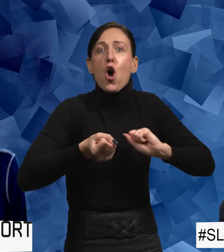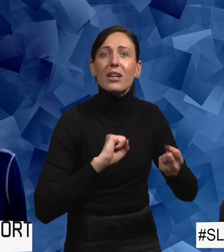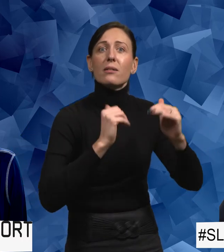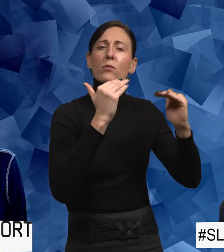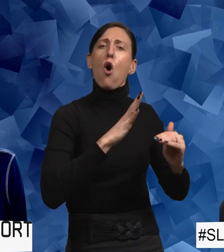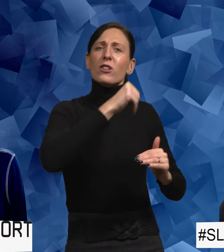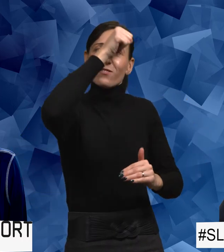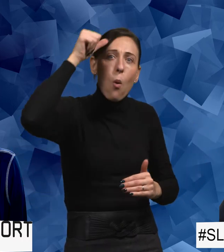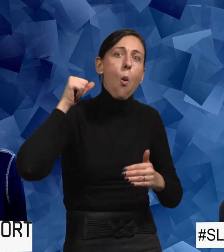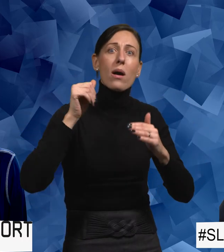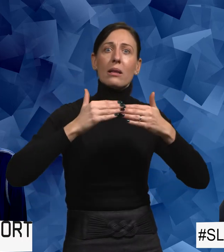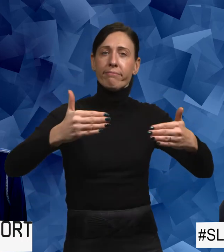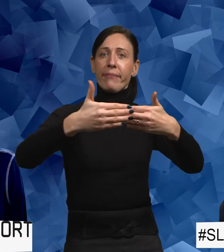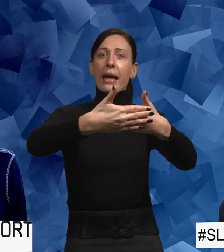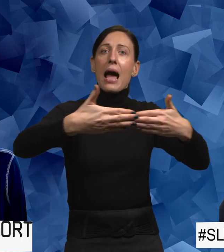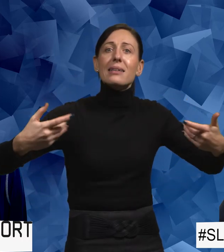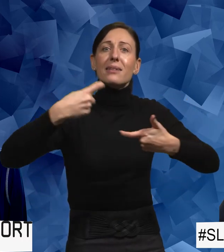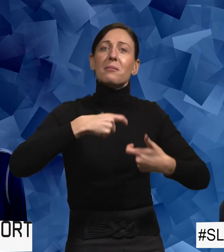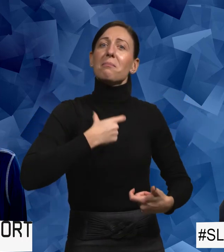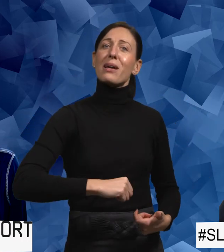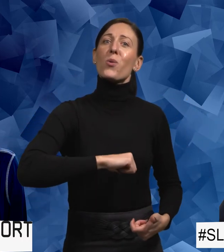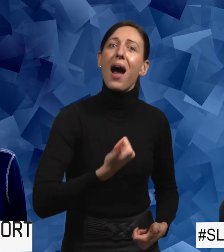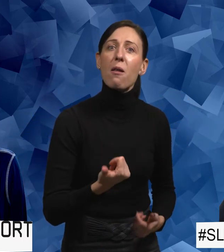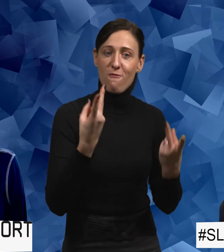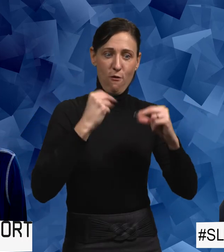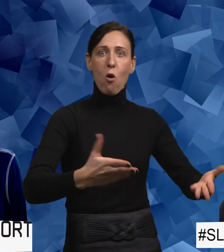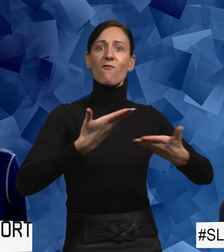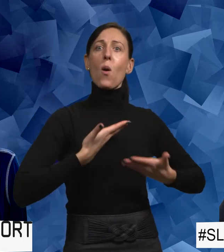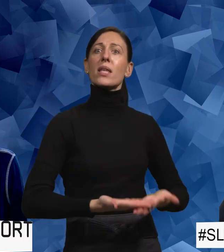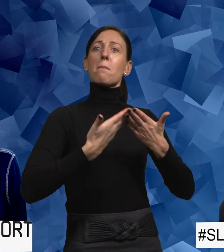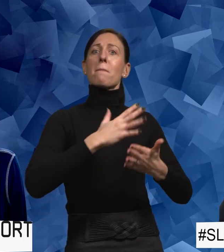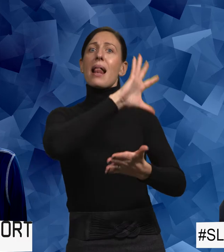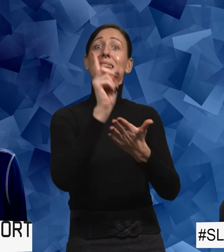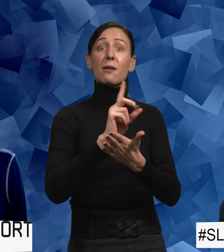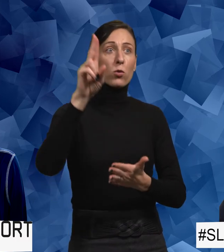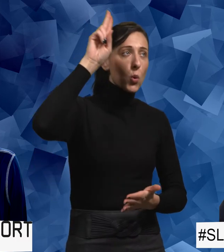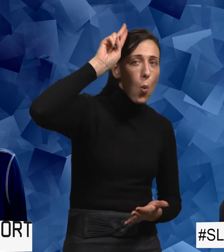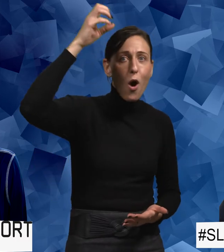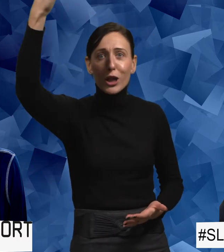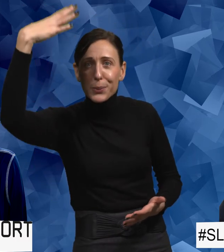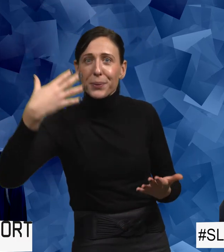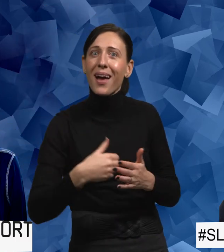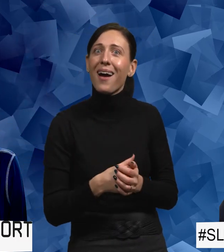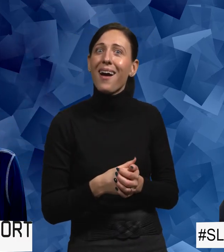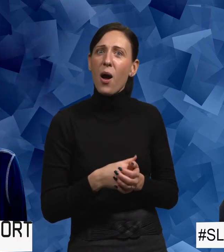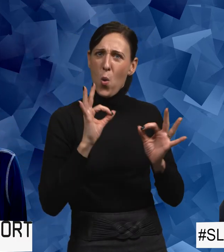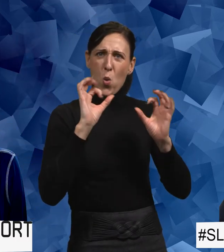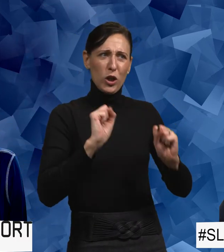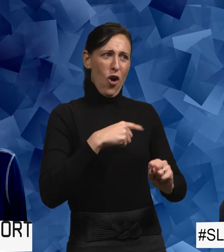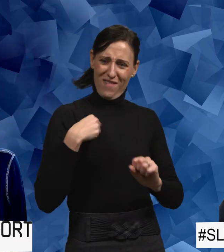svårare att sätta gränser kring sig själv. När man är van vid att få hjälp på till exempel på toaletten eller bli duschad. Att hur ska du lära dig